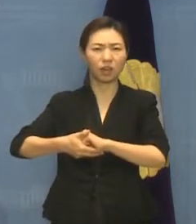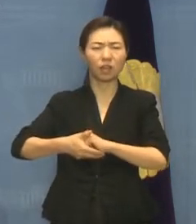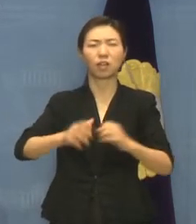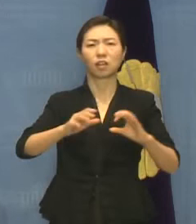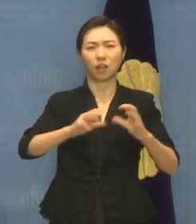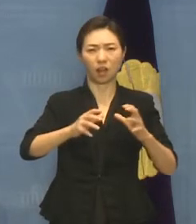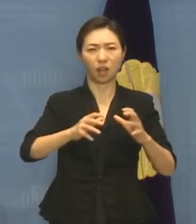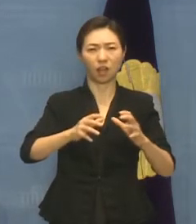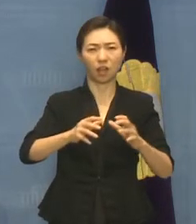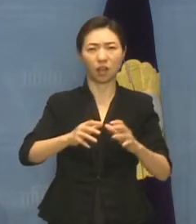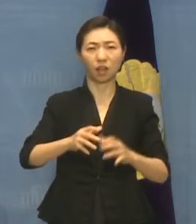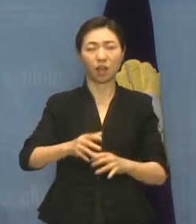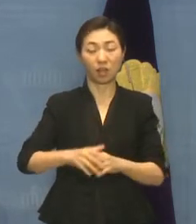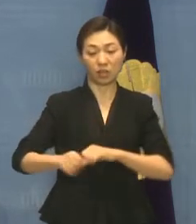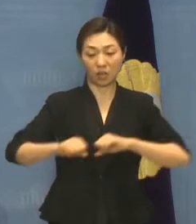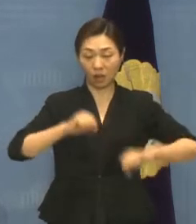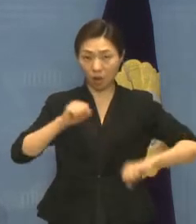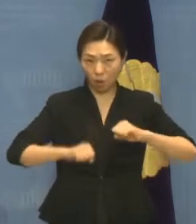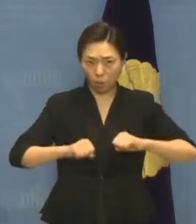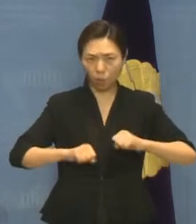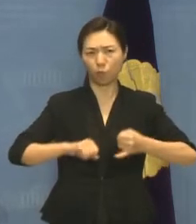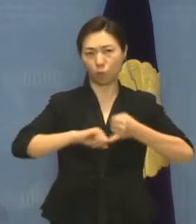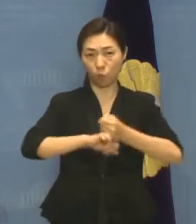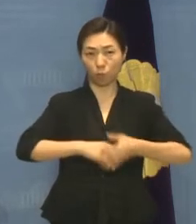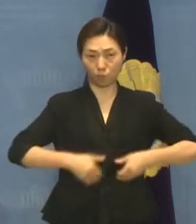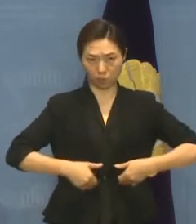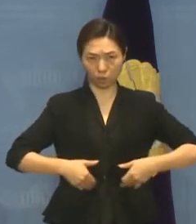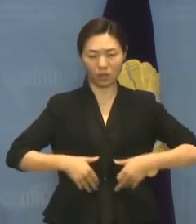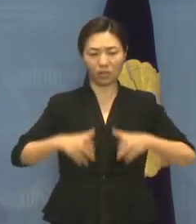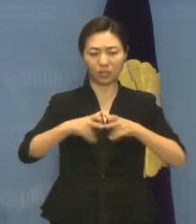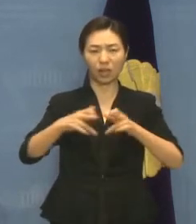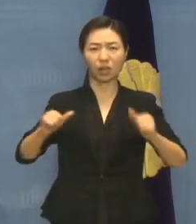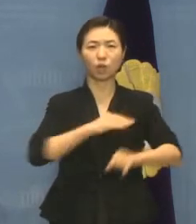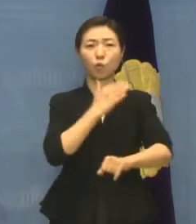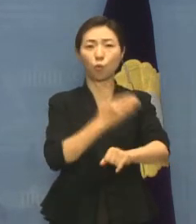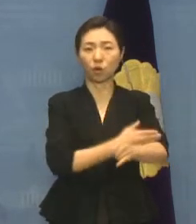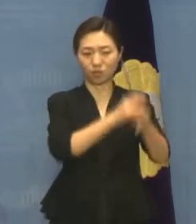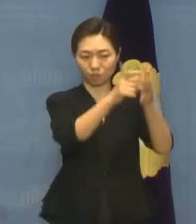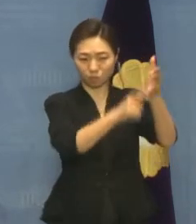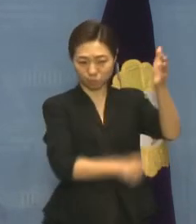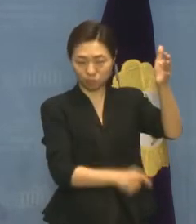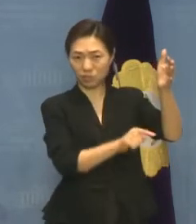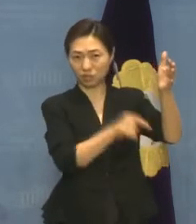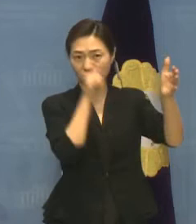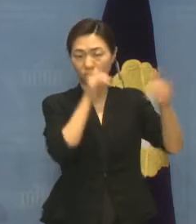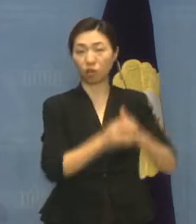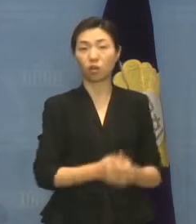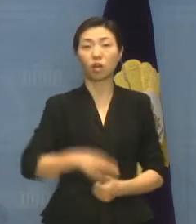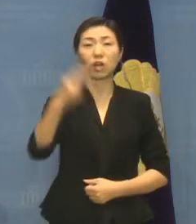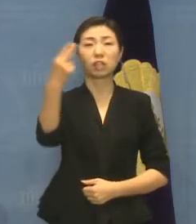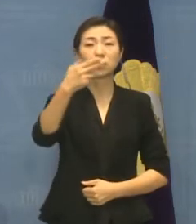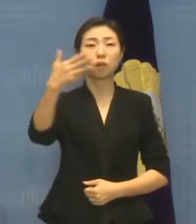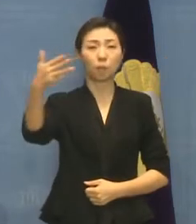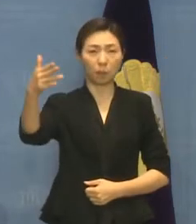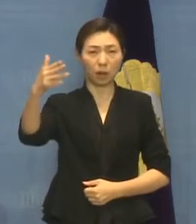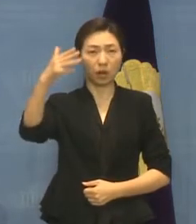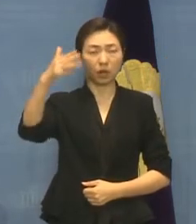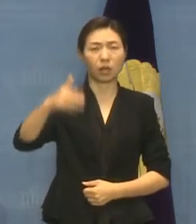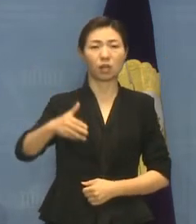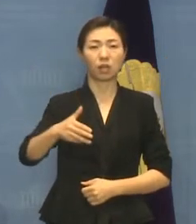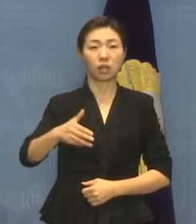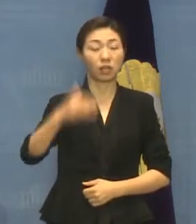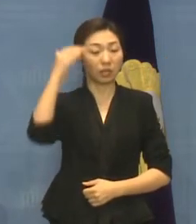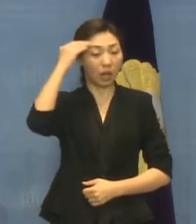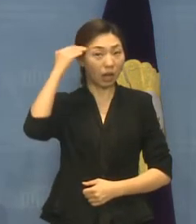내용을 담은 중요한 약속입니다. 우리나라도 지난 2008년 유엔장애인권리협약을